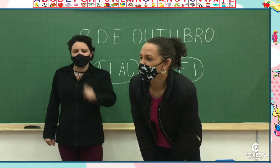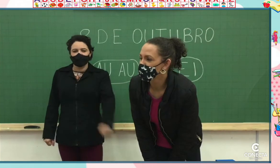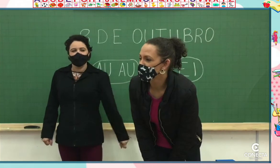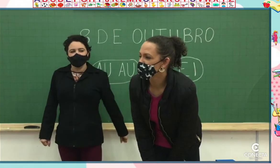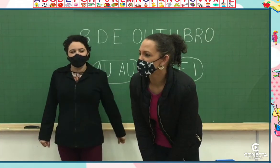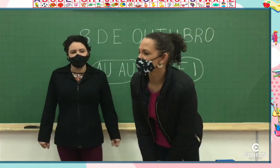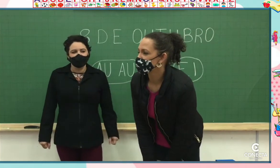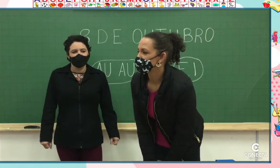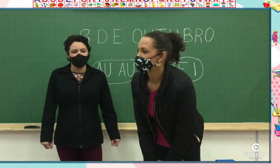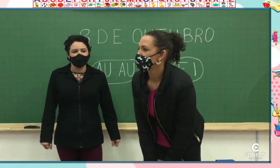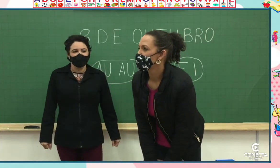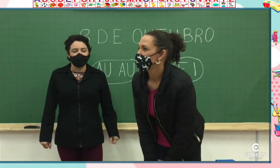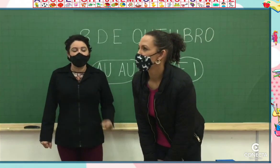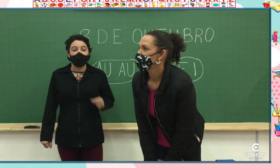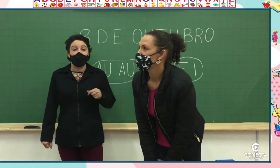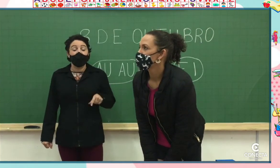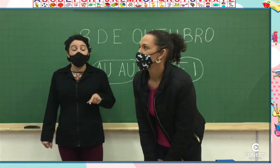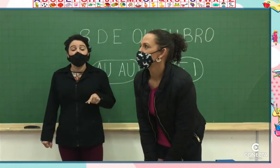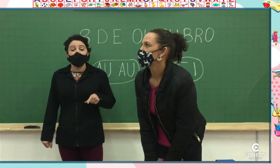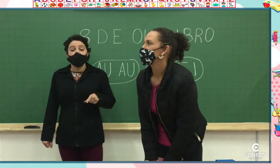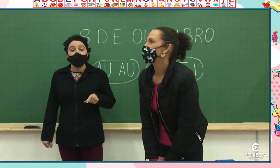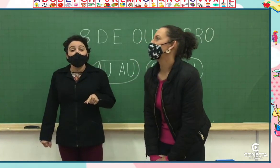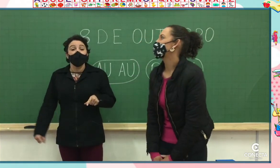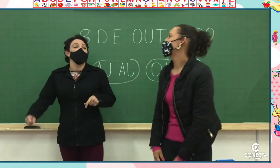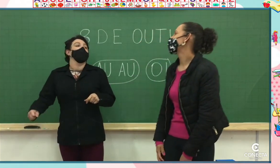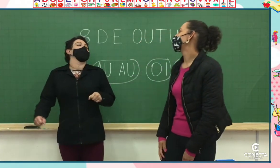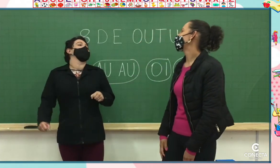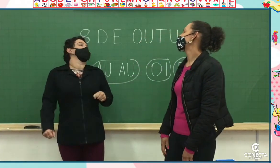atenção na história. Qual cor, crianças? A?